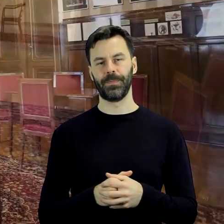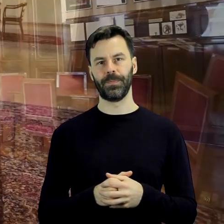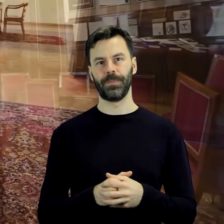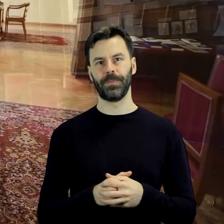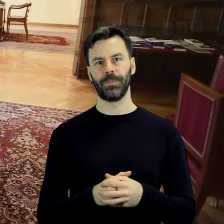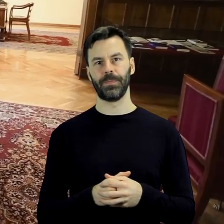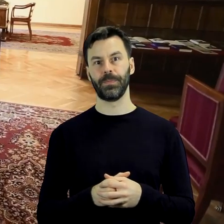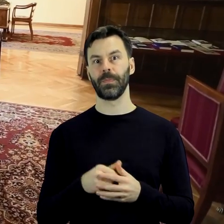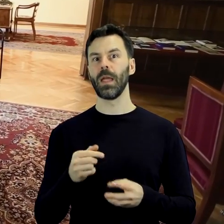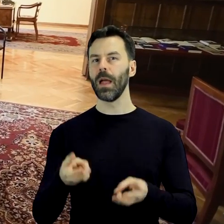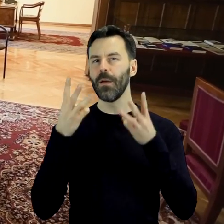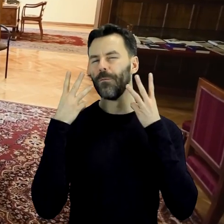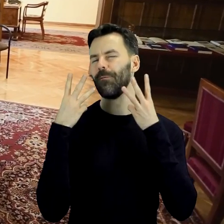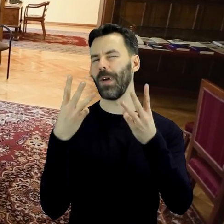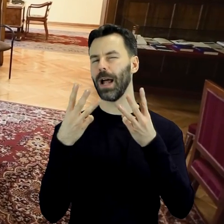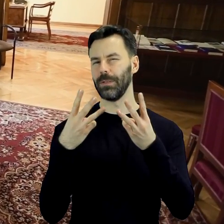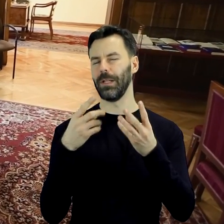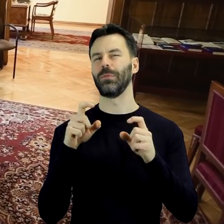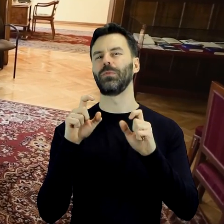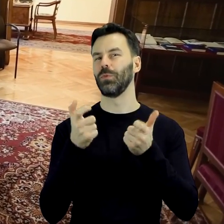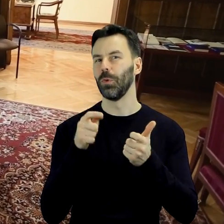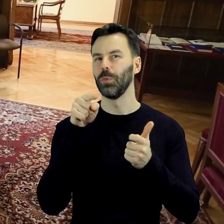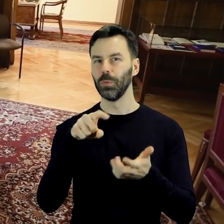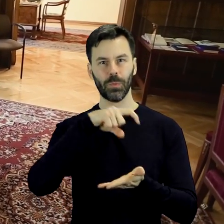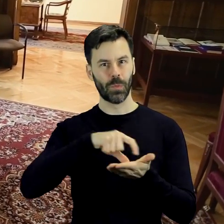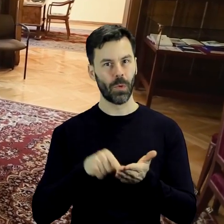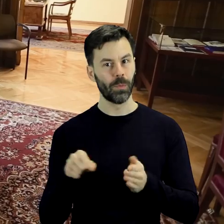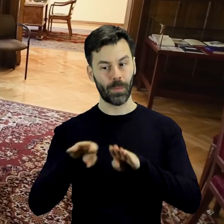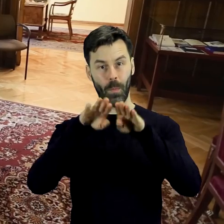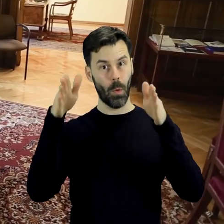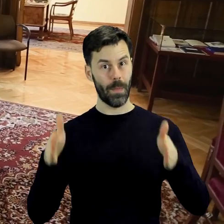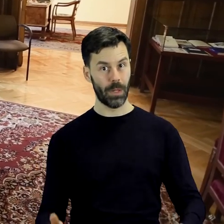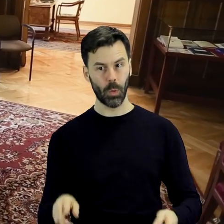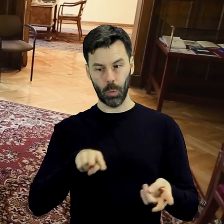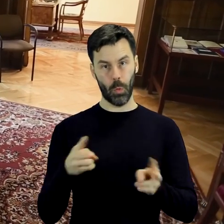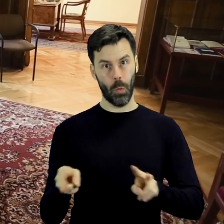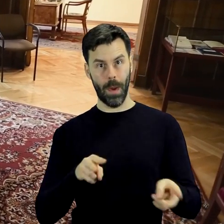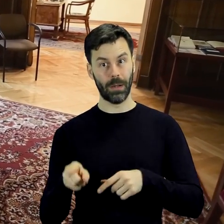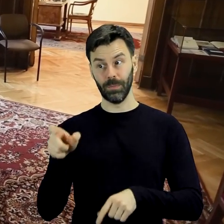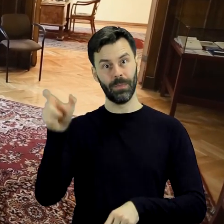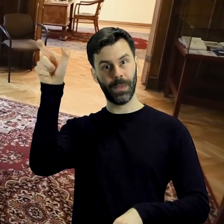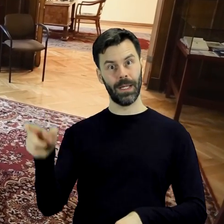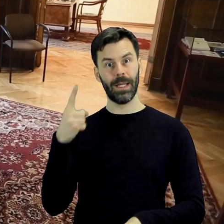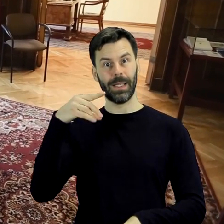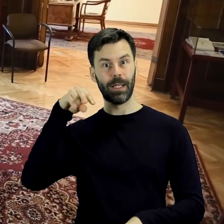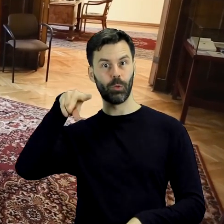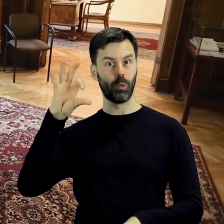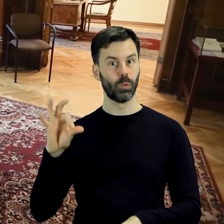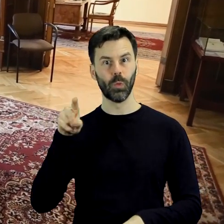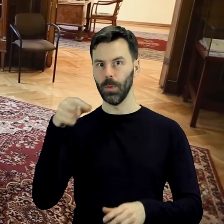Szczególną rolę na ekspozycji odgrywa pulpit tłumacza, przy którym Karl Dedecjus pracował nad przekładami i